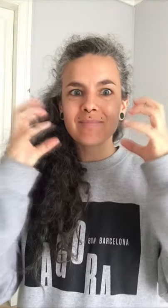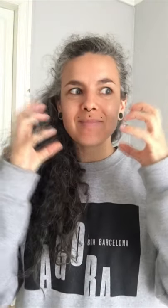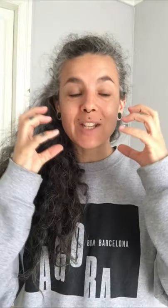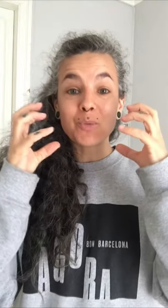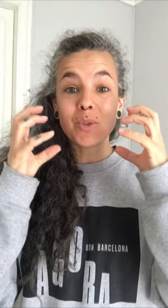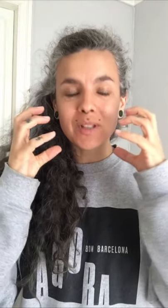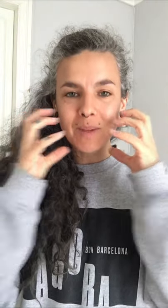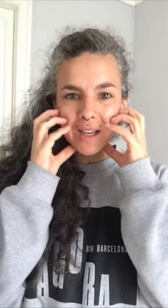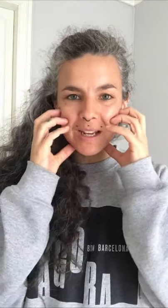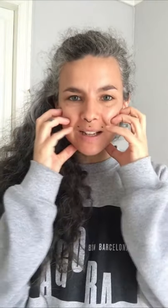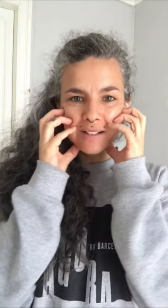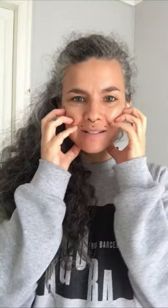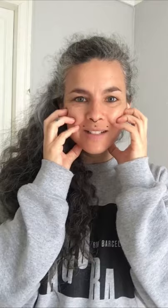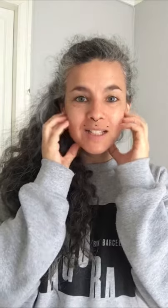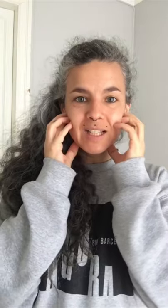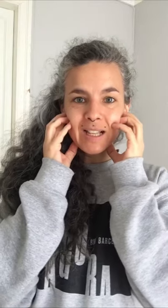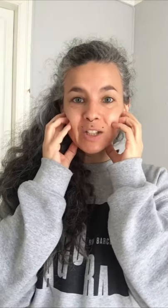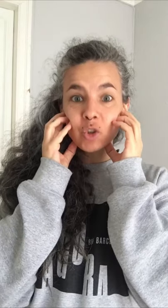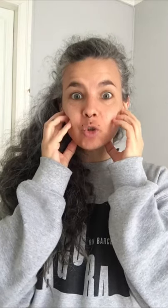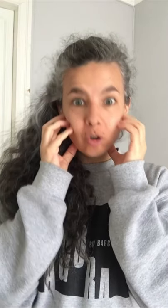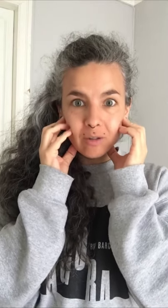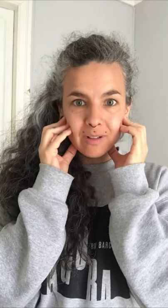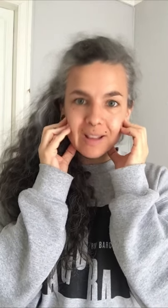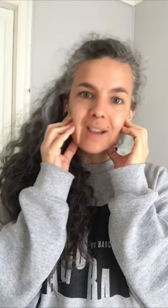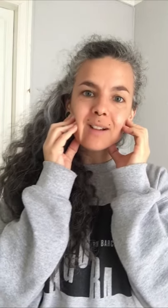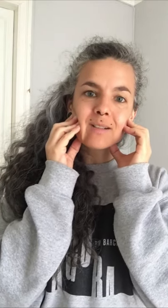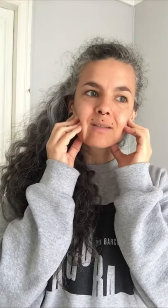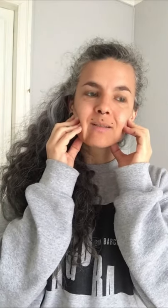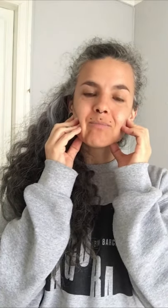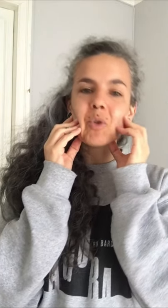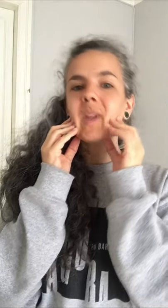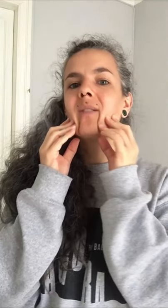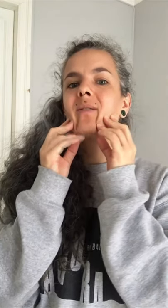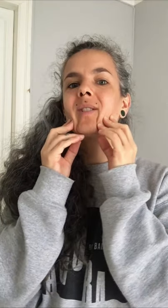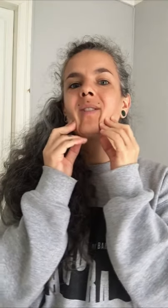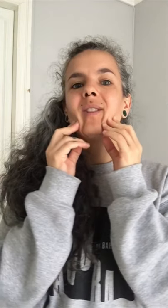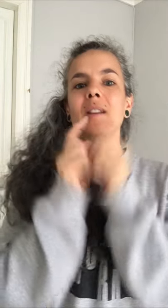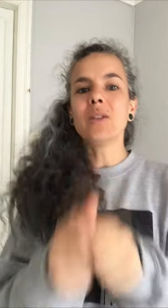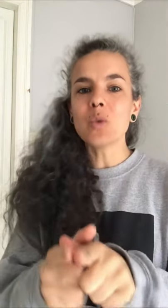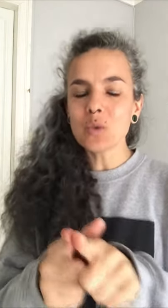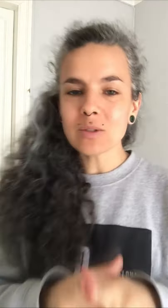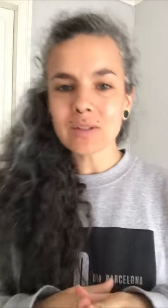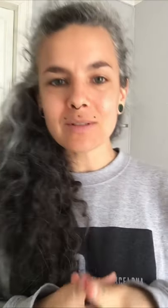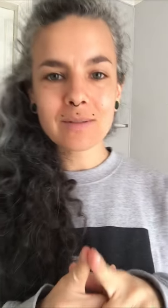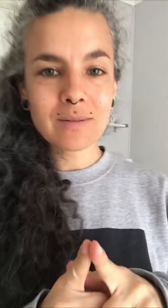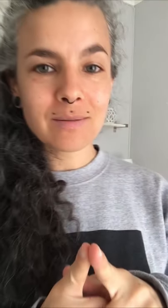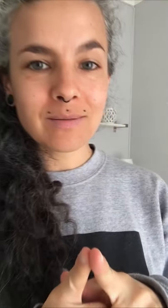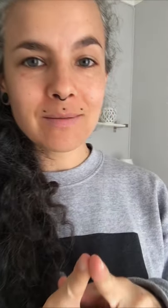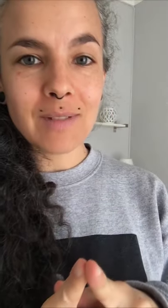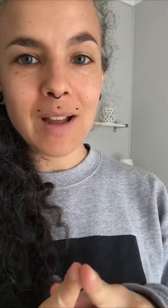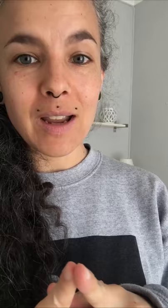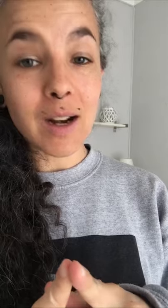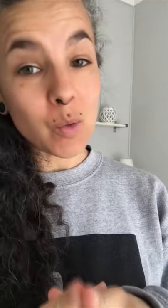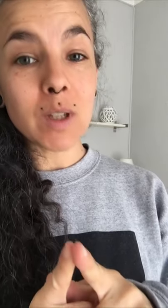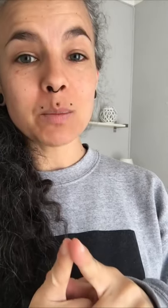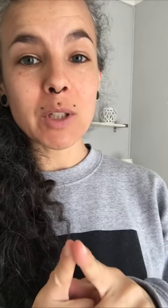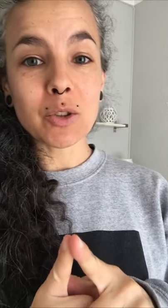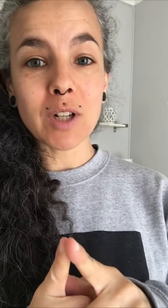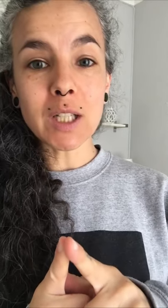Ya os podéis imaginar que está todo el día moviéndose. Incluso, en algunas personas,